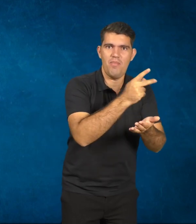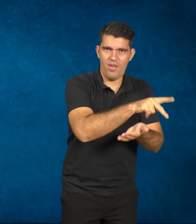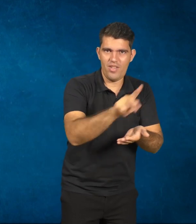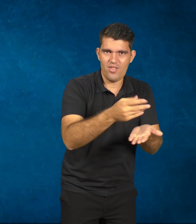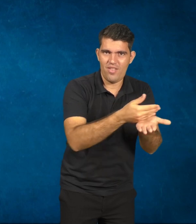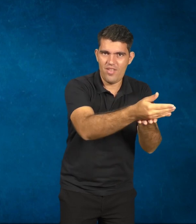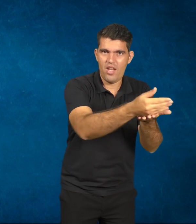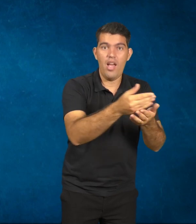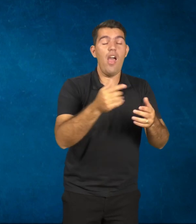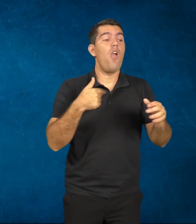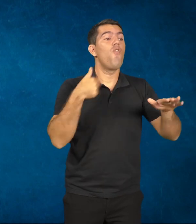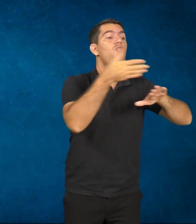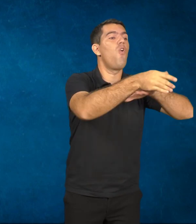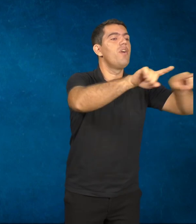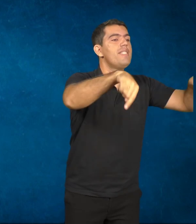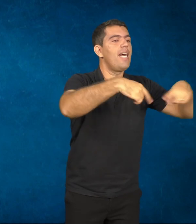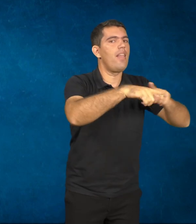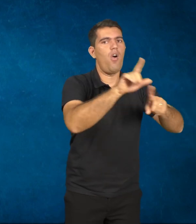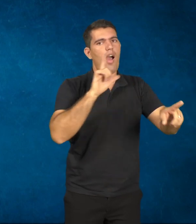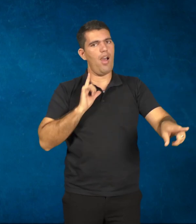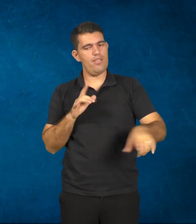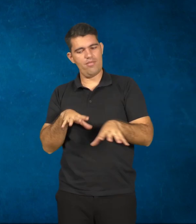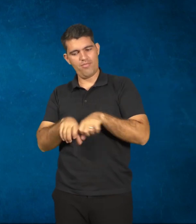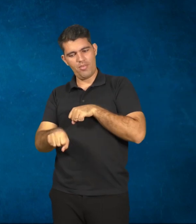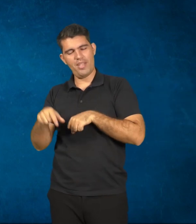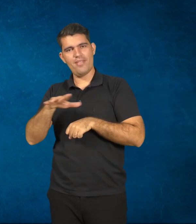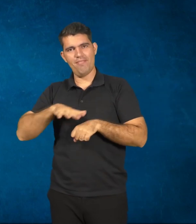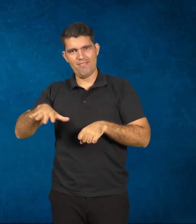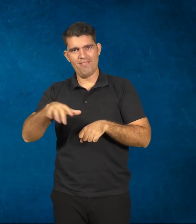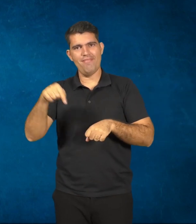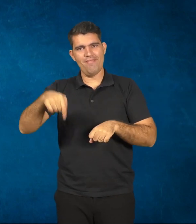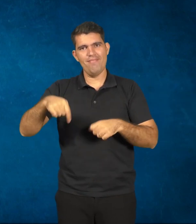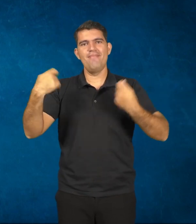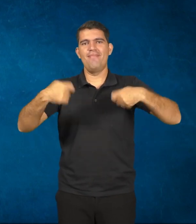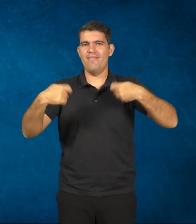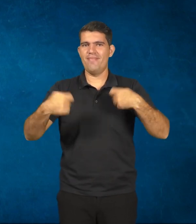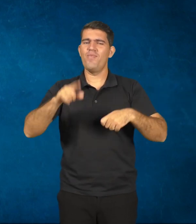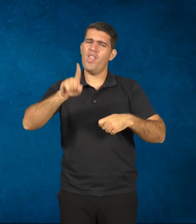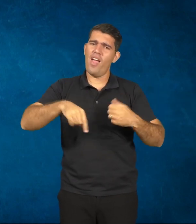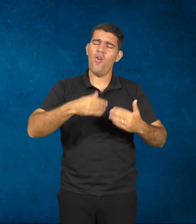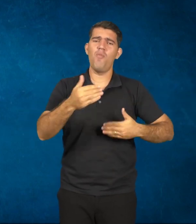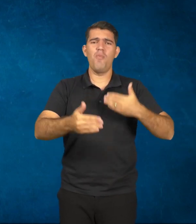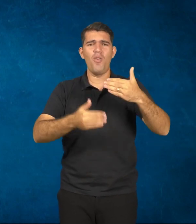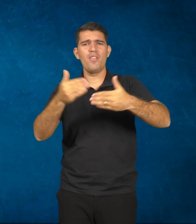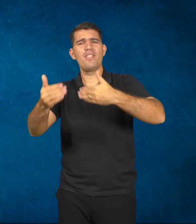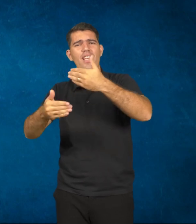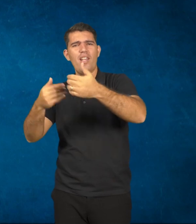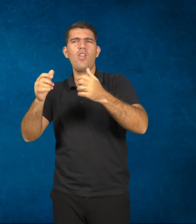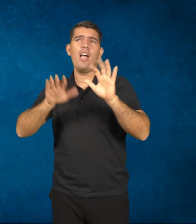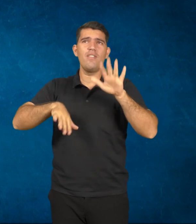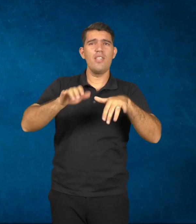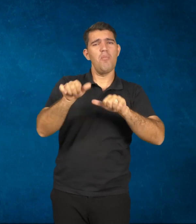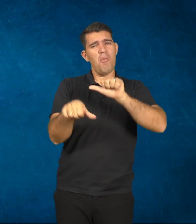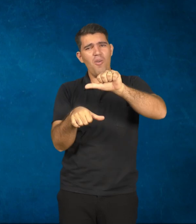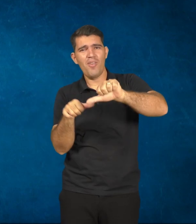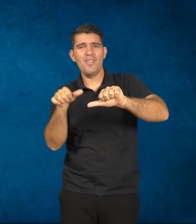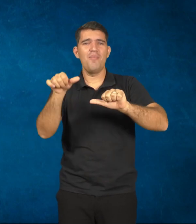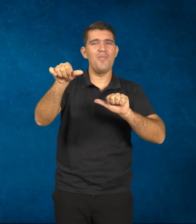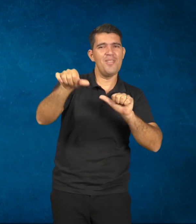passam, antes de ir para a sala de aula, por uma formação. Então, esse é um processo que se reconfigura de acordo com a necessidade, com os aprendizados de cada